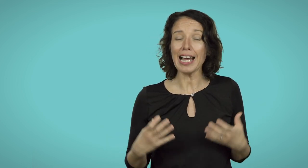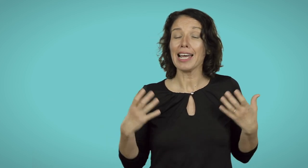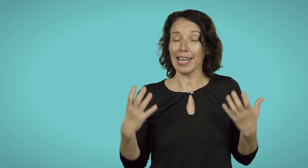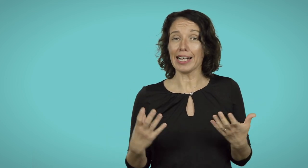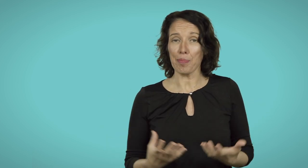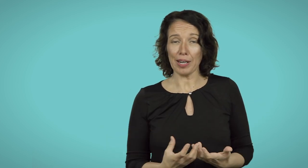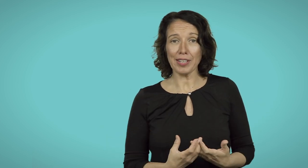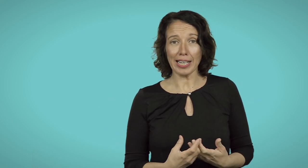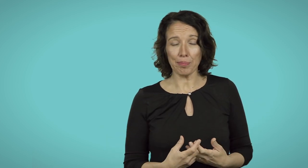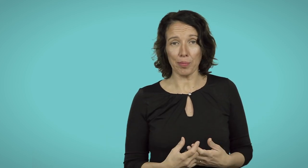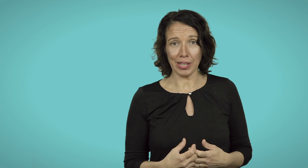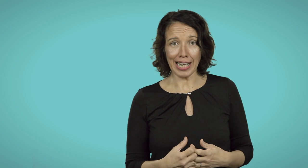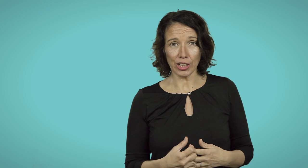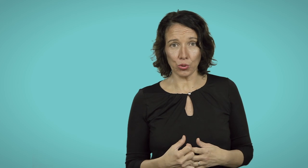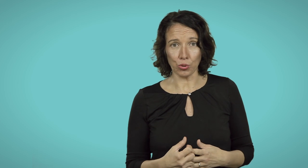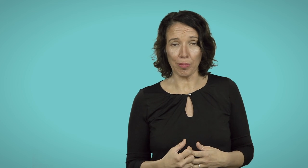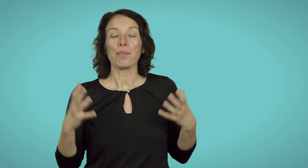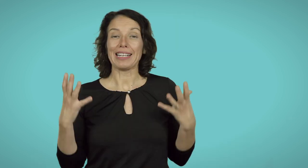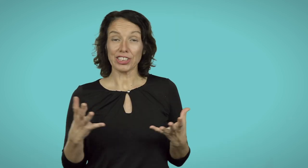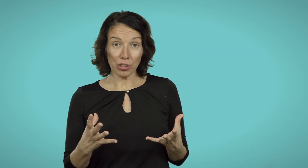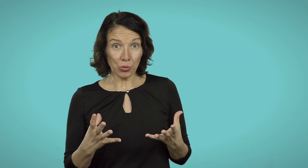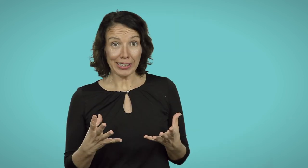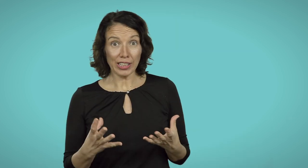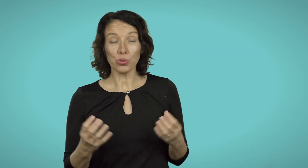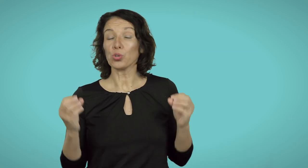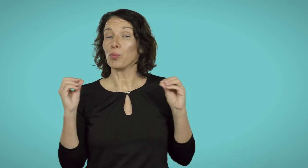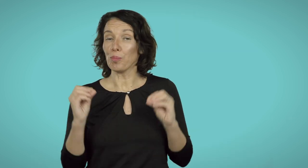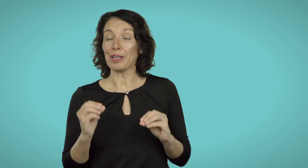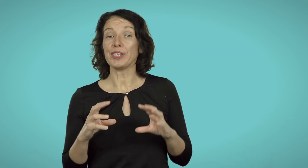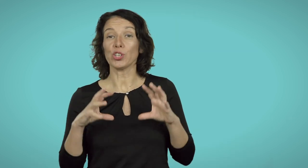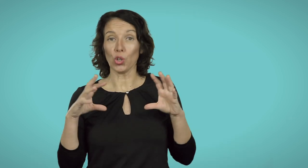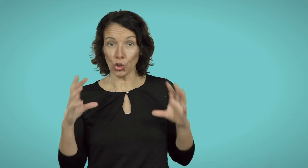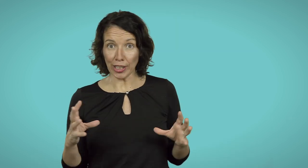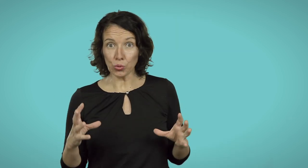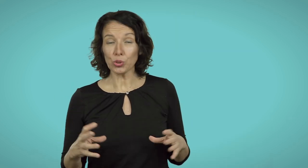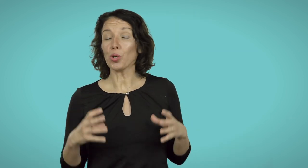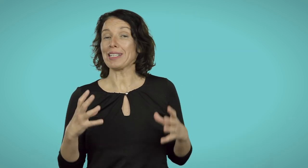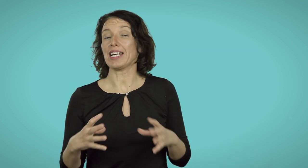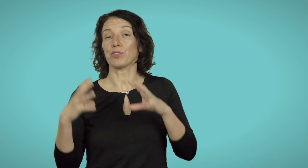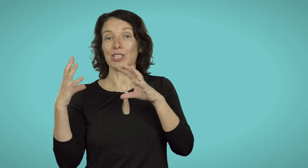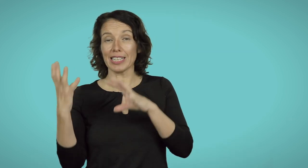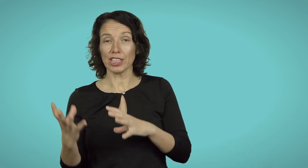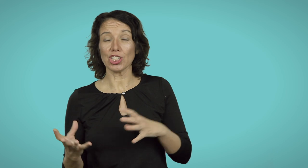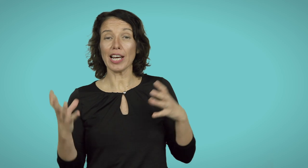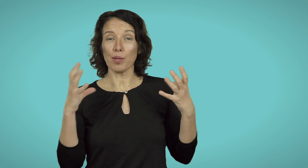e anche per avviare il proprio canale youtube. Per lanciare un tuo canale youtube un bel video non è tutto ma servono strategia e